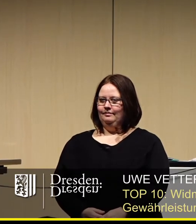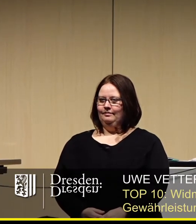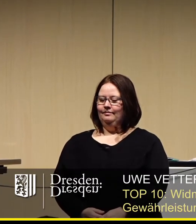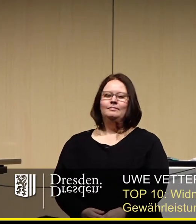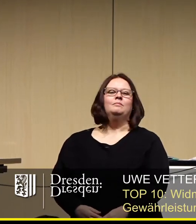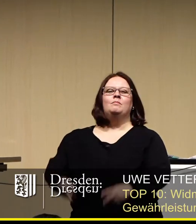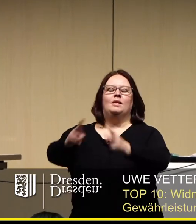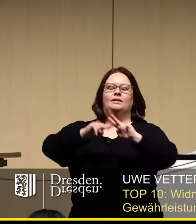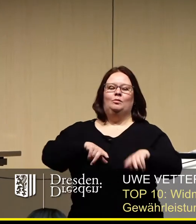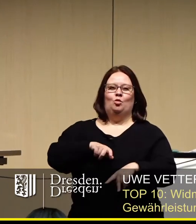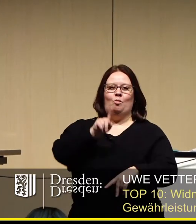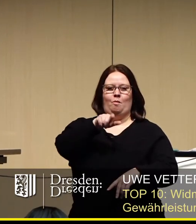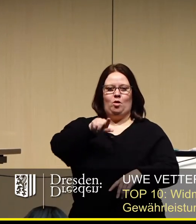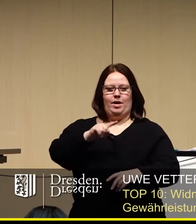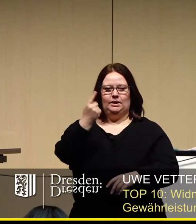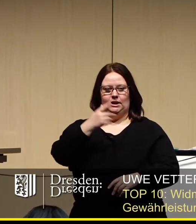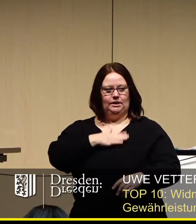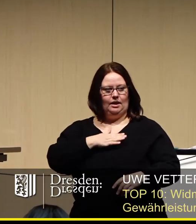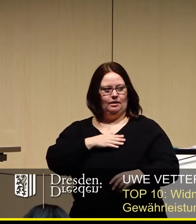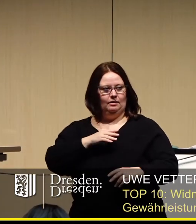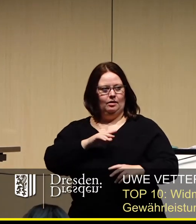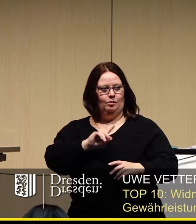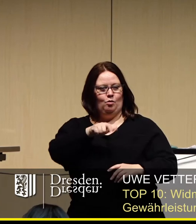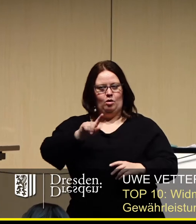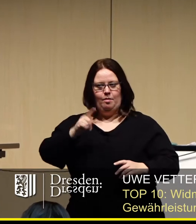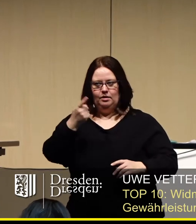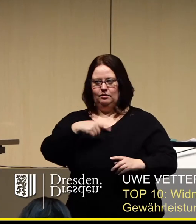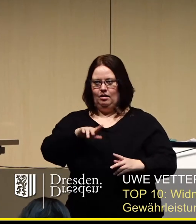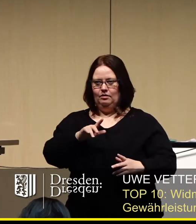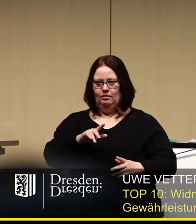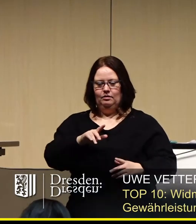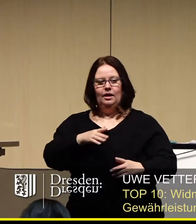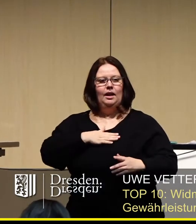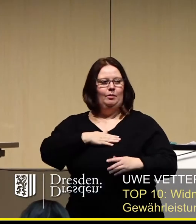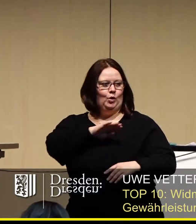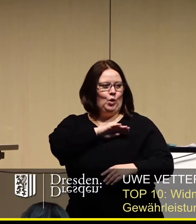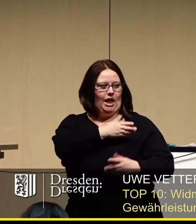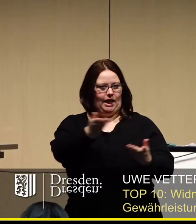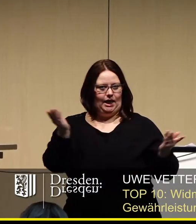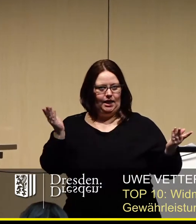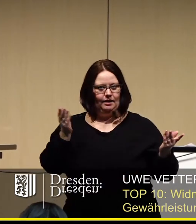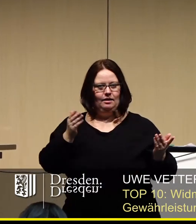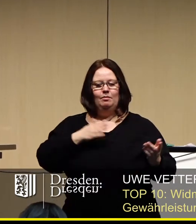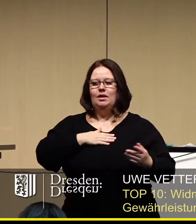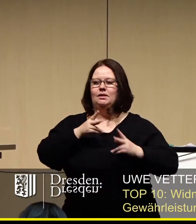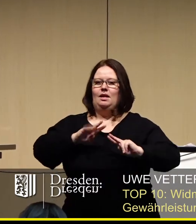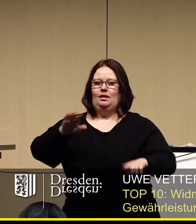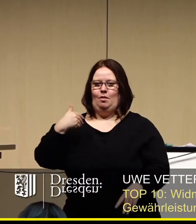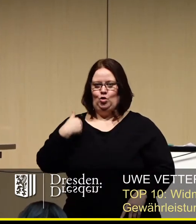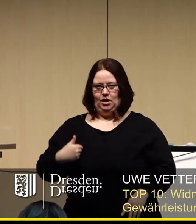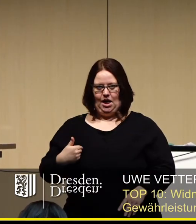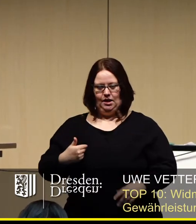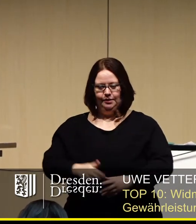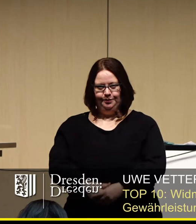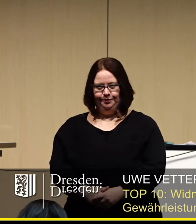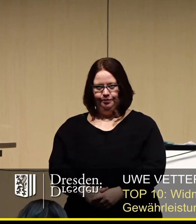Sehr geehrter Herr Oberbürgermeister, sehr geehrte Bürgermeisterinnen und Bürgermeister, liebe Kolleginnen und Kollegen, meine sehr geehrten Damen und Herren.